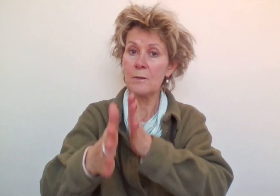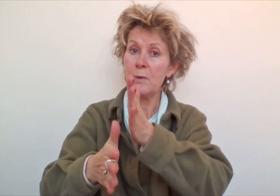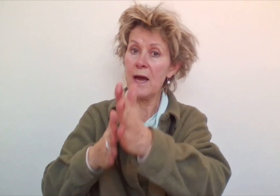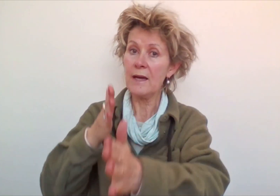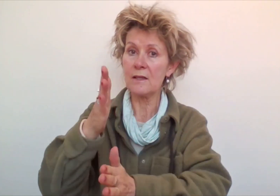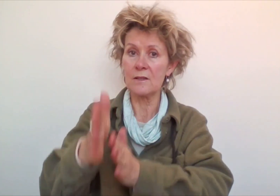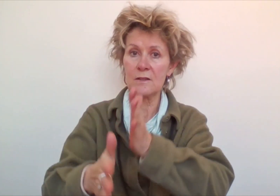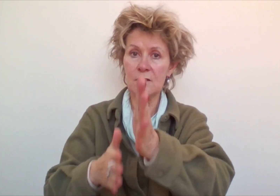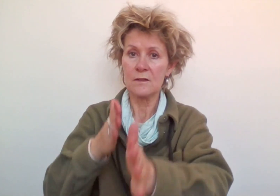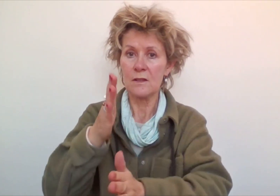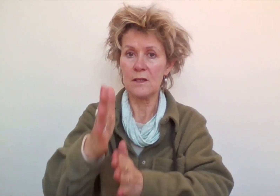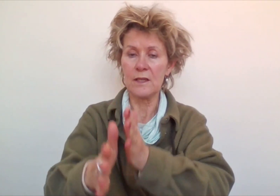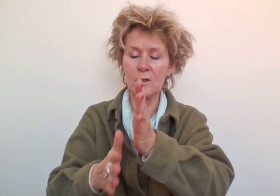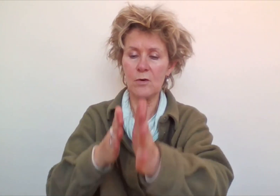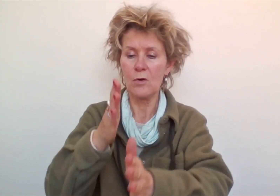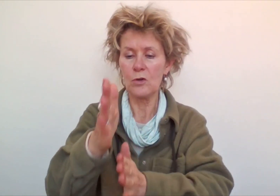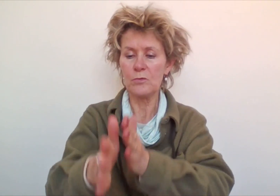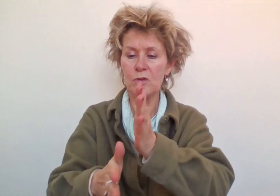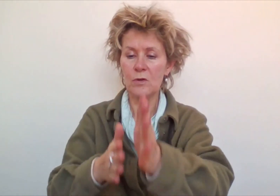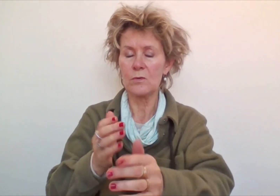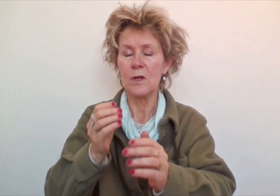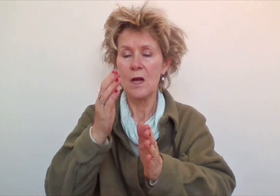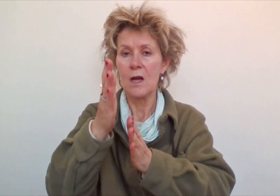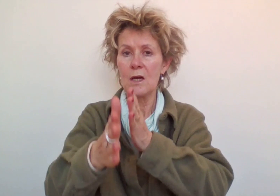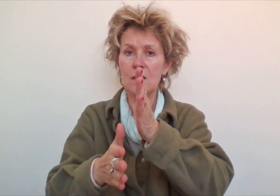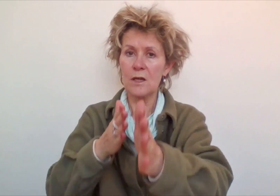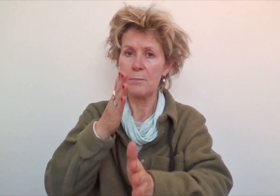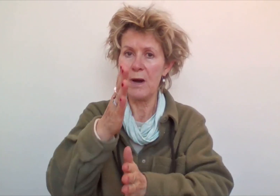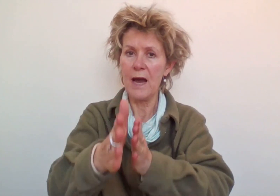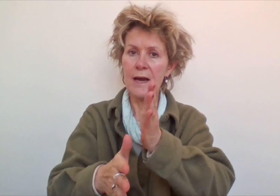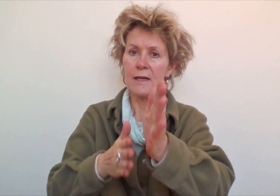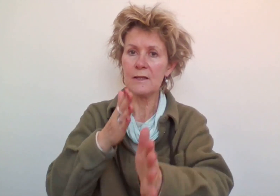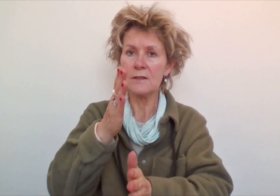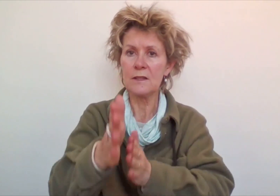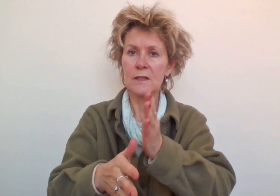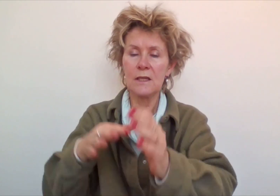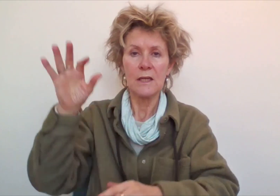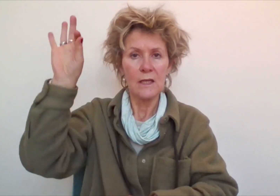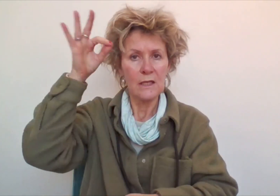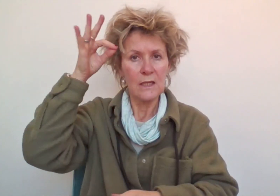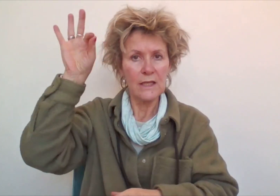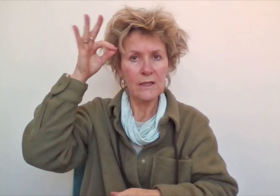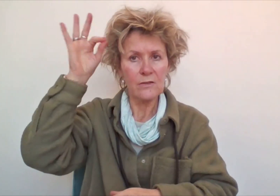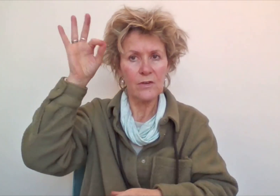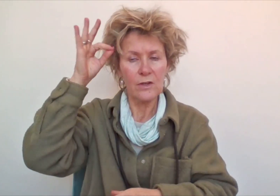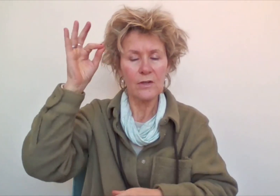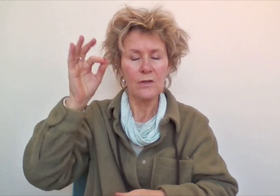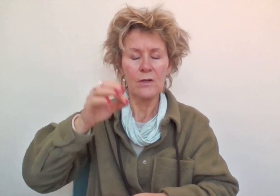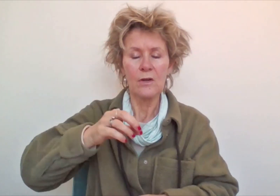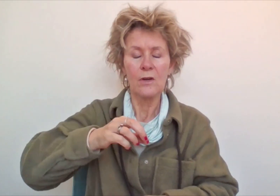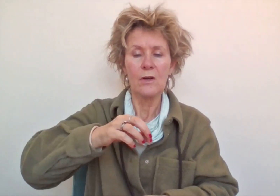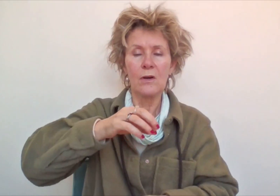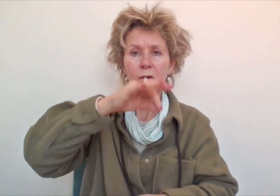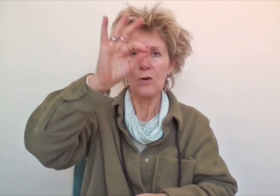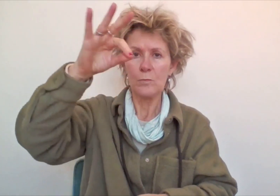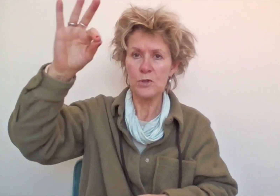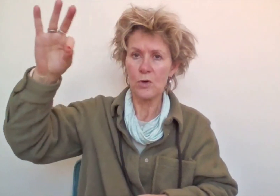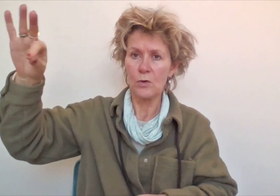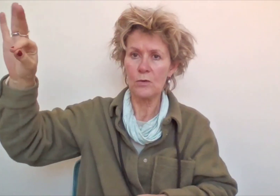Gebaren. Dit leren we ook op school. Gebaren leren we op school